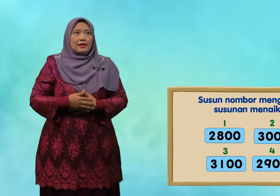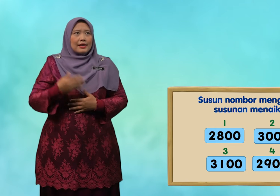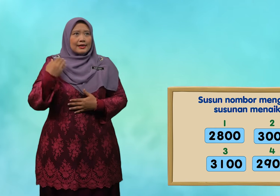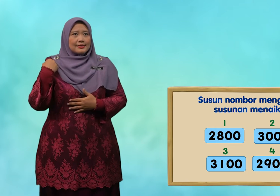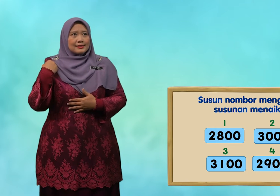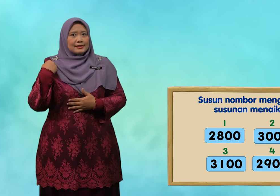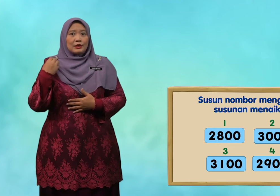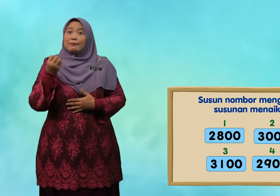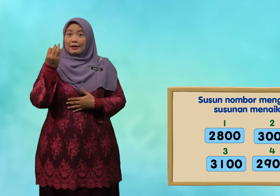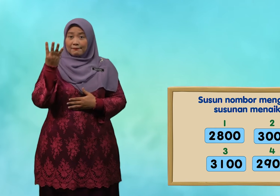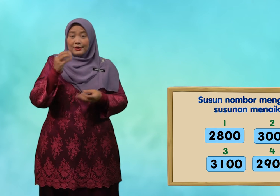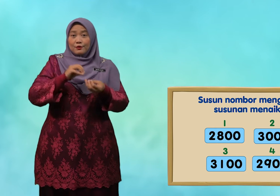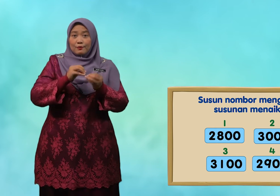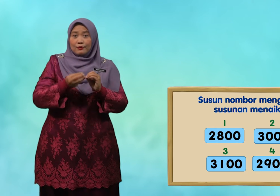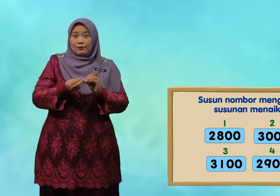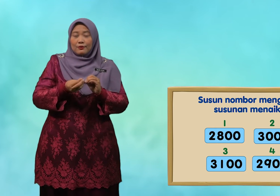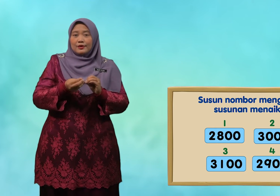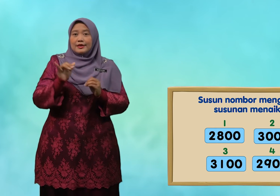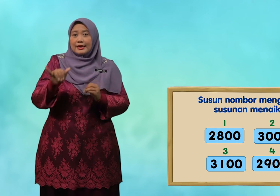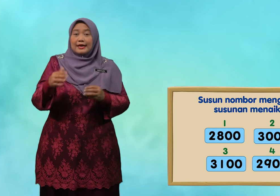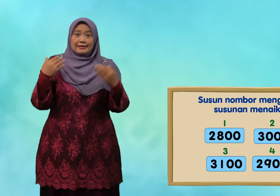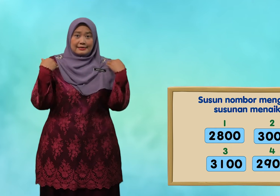Ada berapa nombor yang ada?